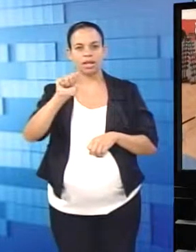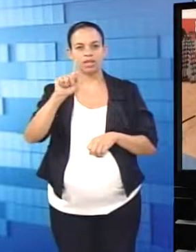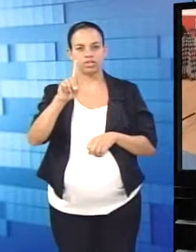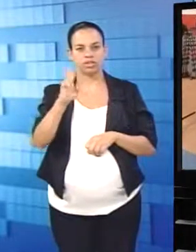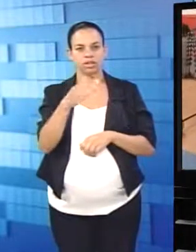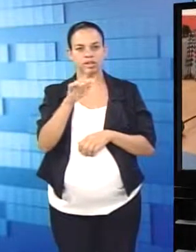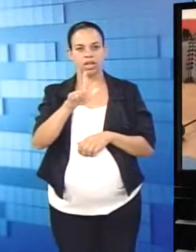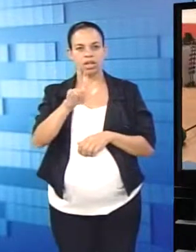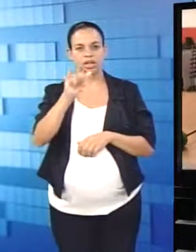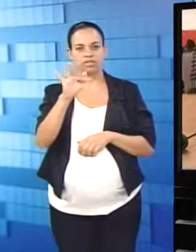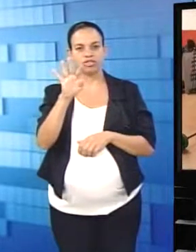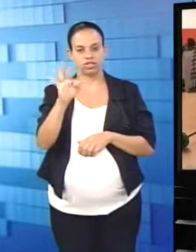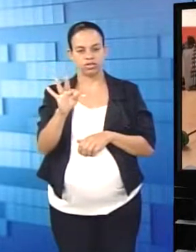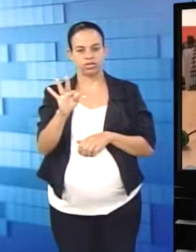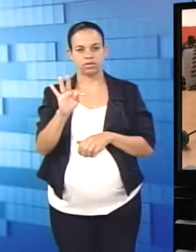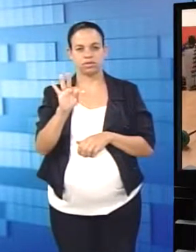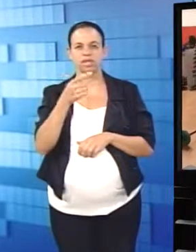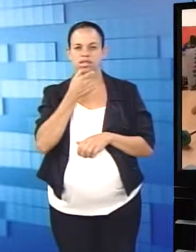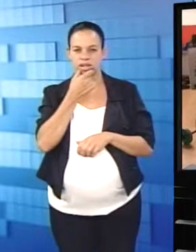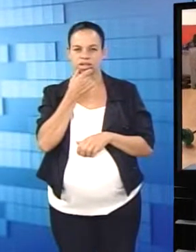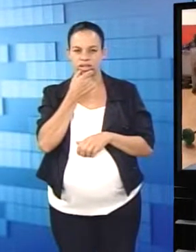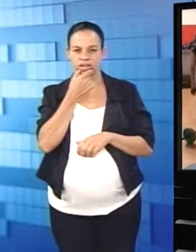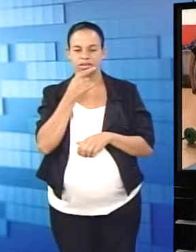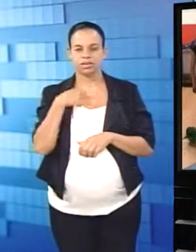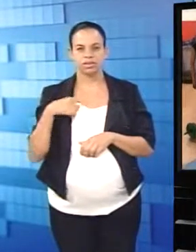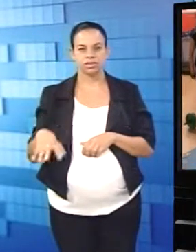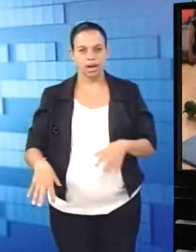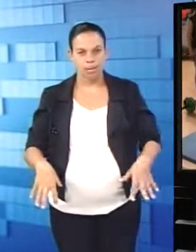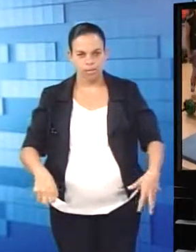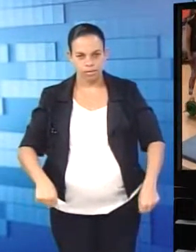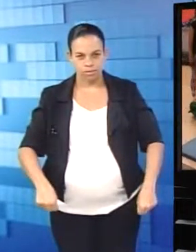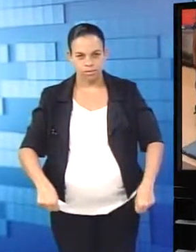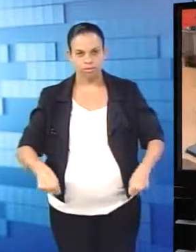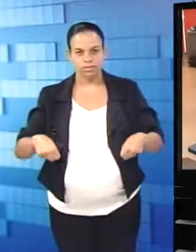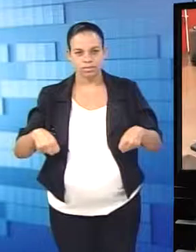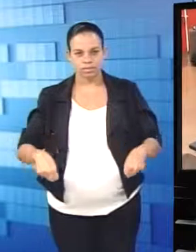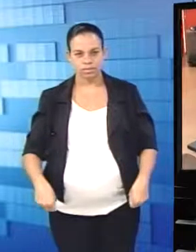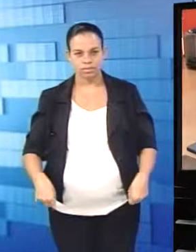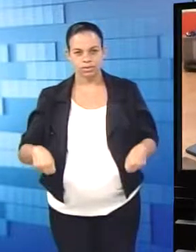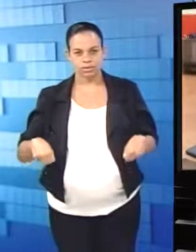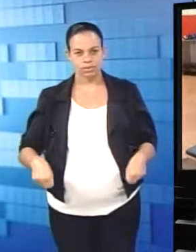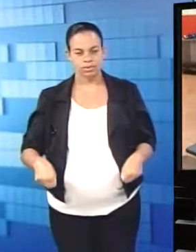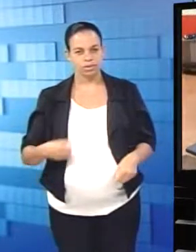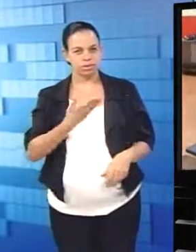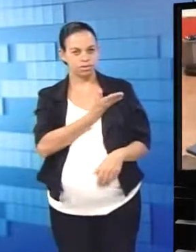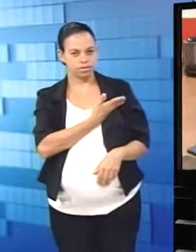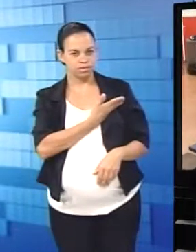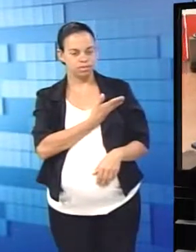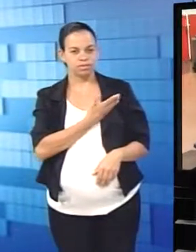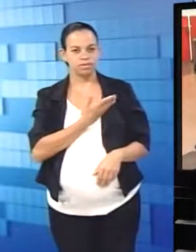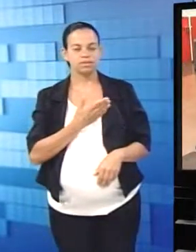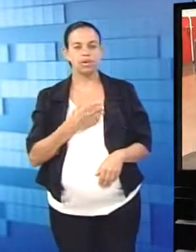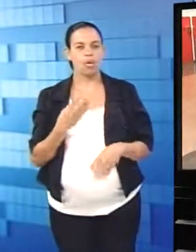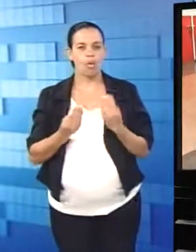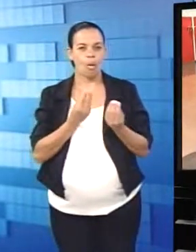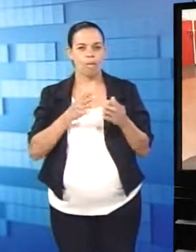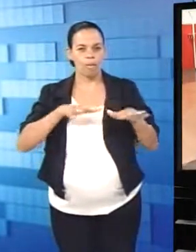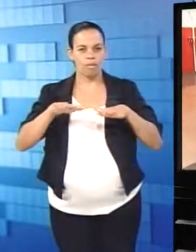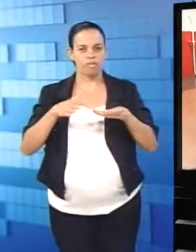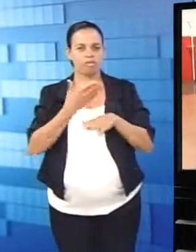é chamado de deadlift. Vocês vão segurar a mão aqui, uma pronada, outra supinada. E aí, ó,